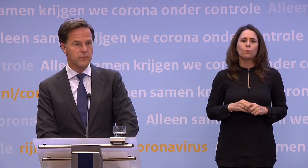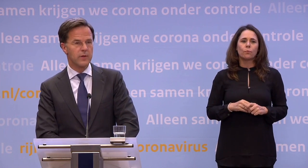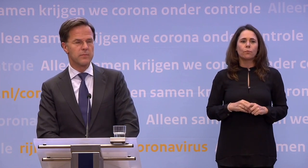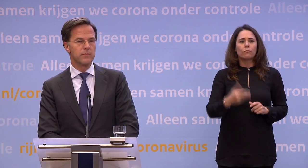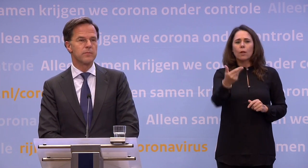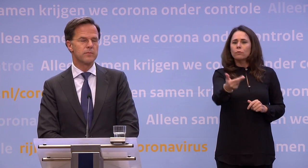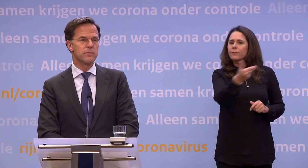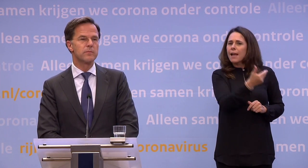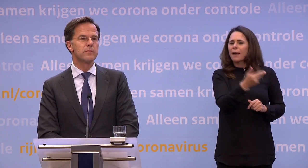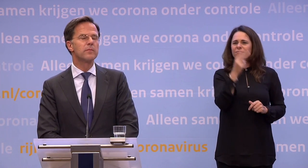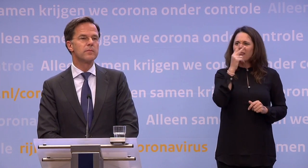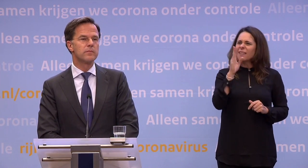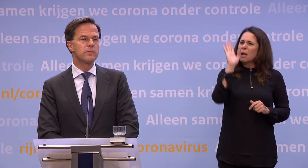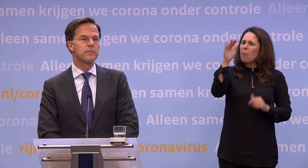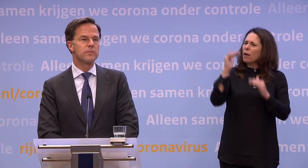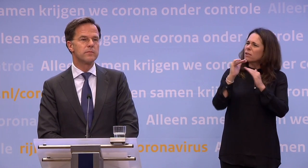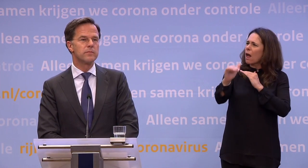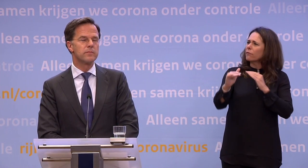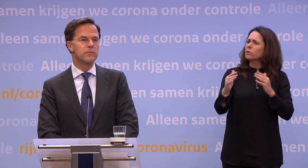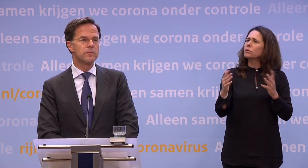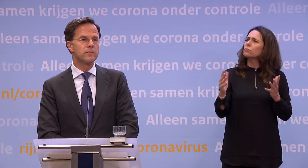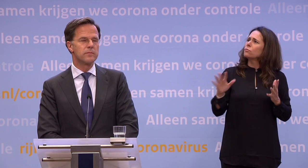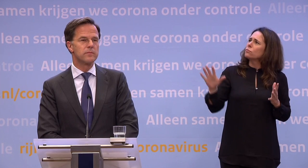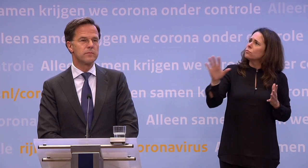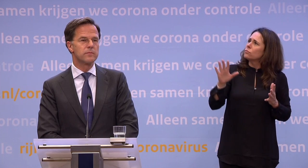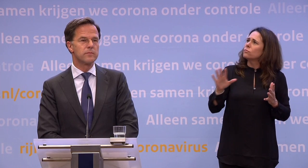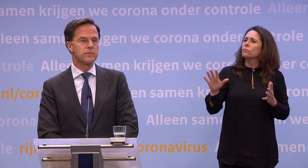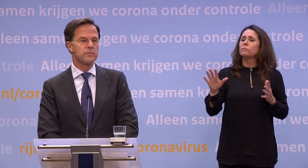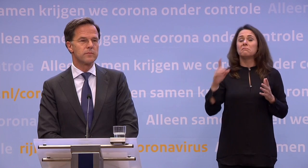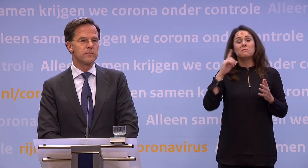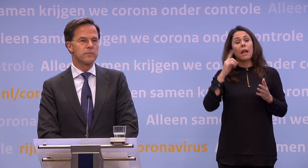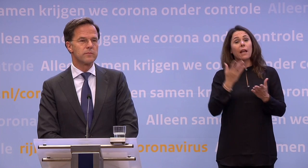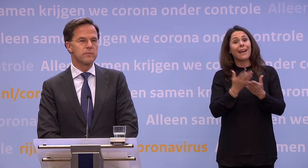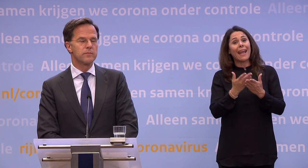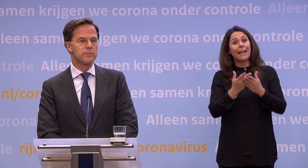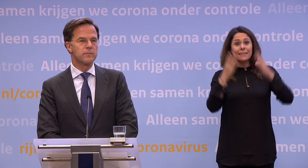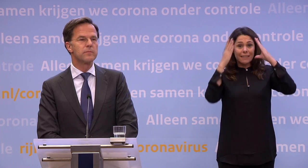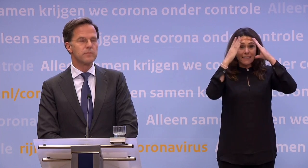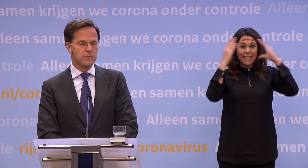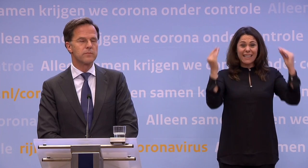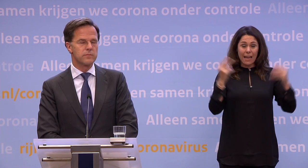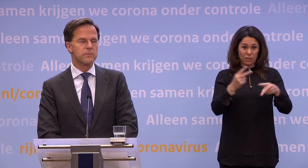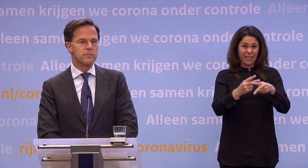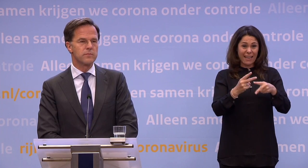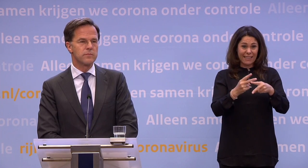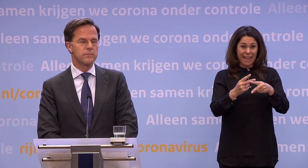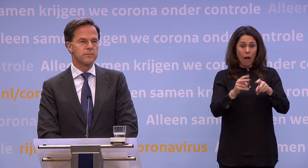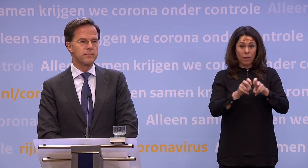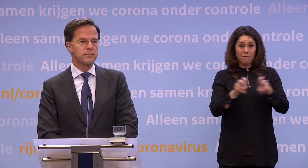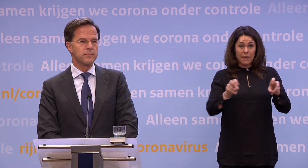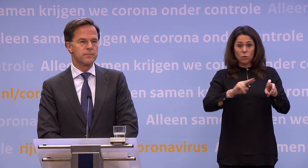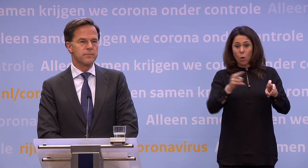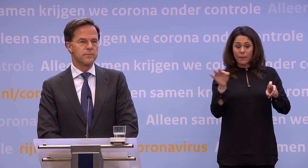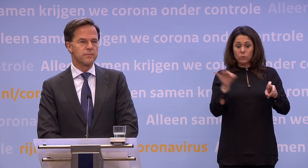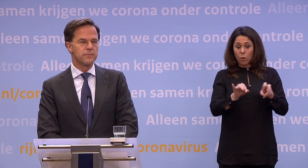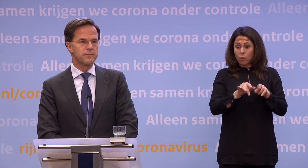Als je kijkt naar het buitenland, dan lijkt het wel realistisch... ook in Nederland rekening te houden met uitbraken van het virus... ...gaan we dat dan